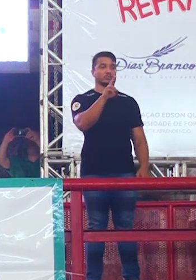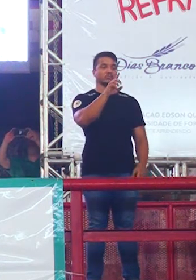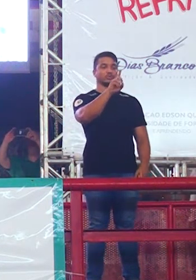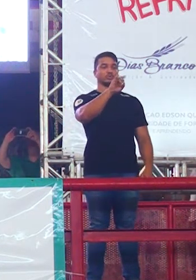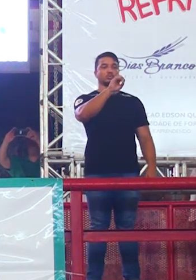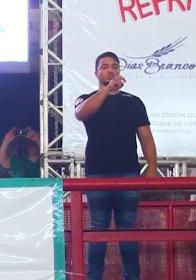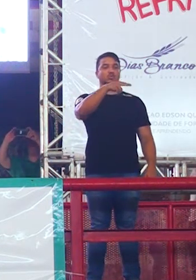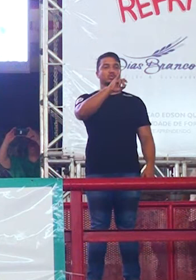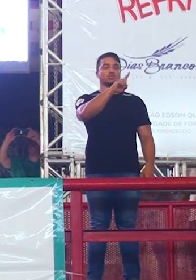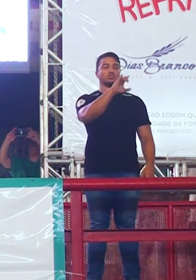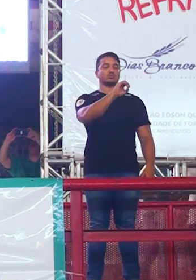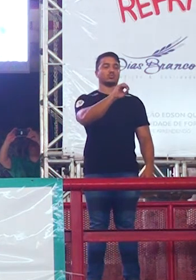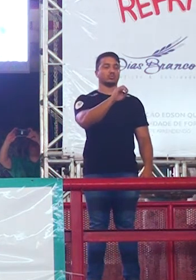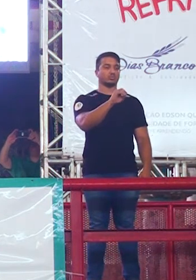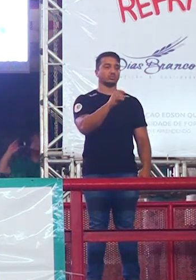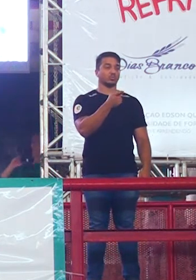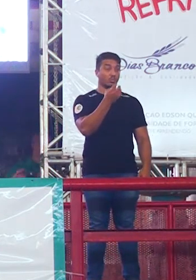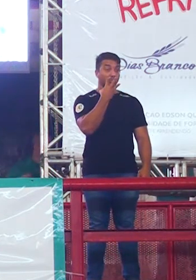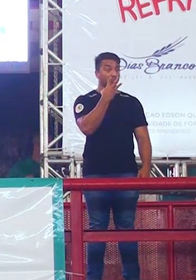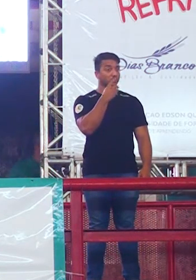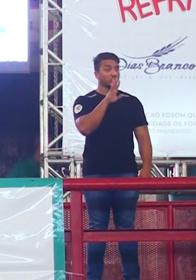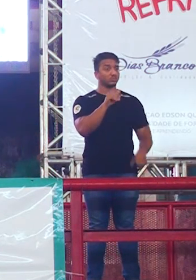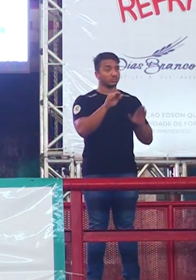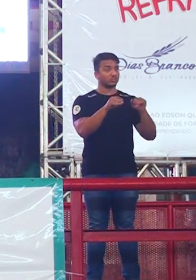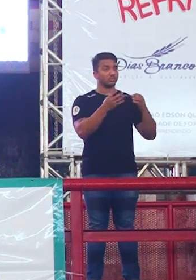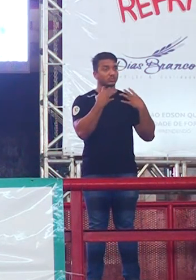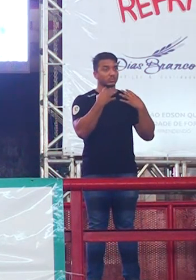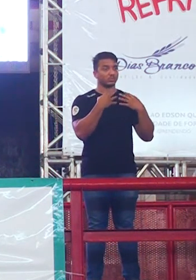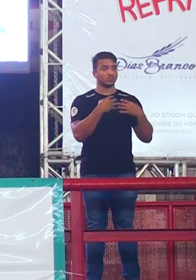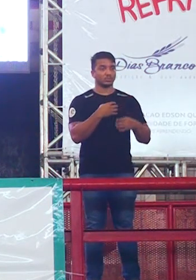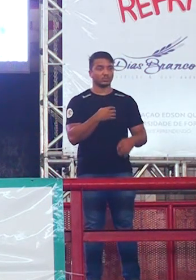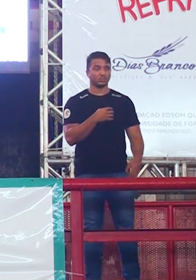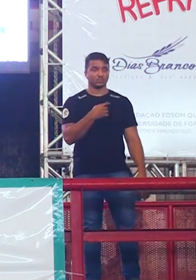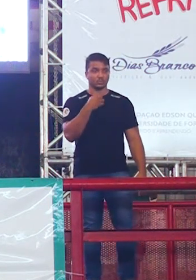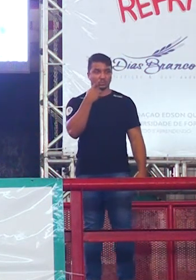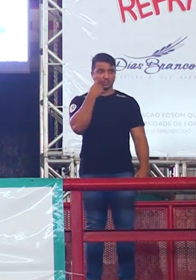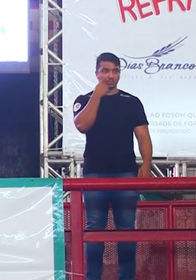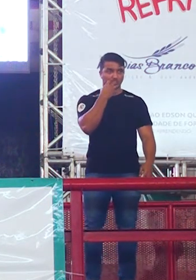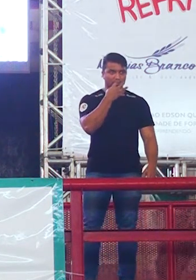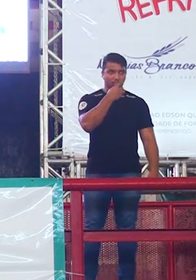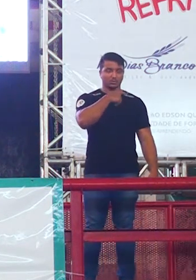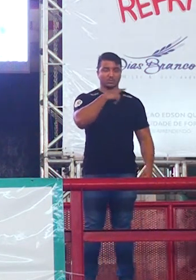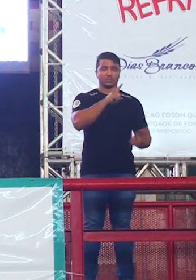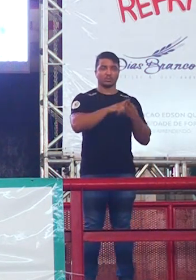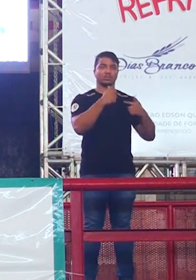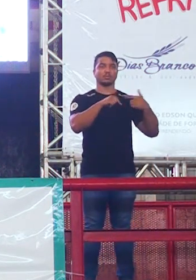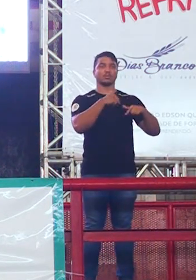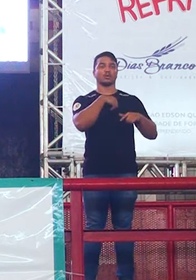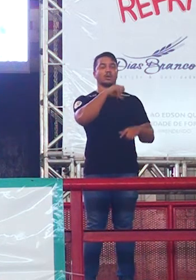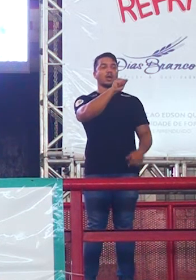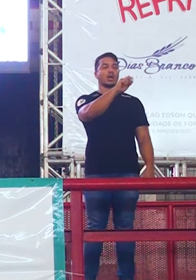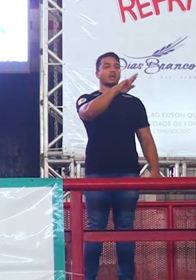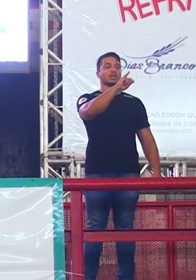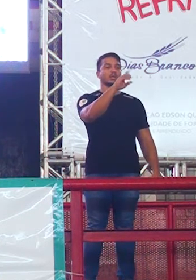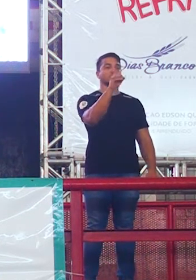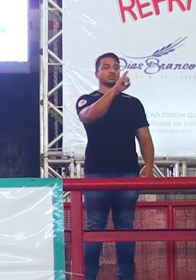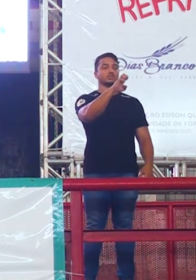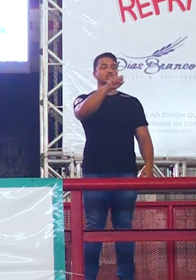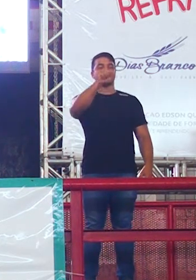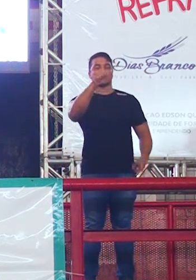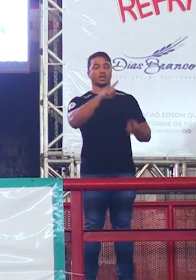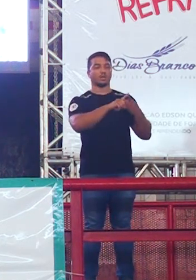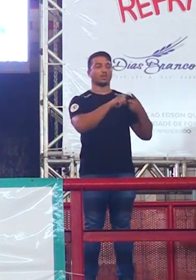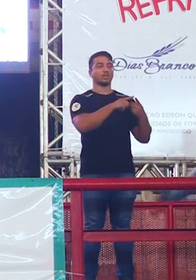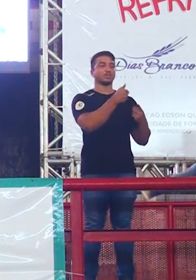me apresentando rapidamente, trabalho na rede Aridiçá, trabalho também na rede Sete de Setembro, trabalho